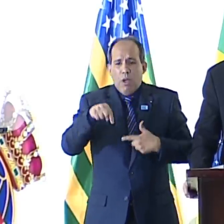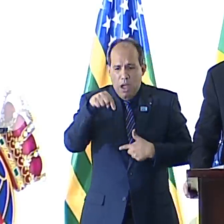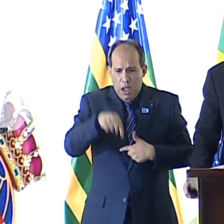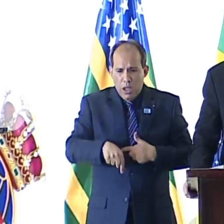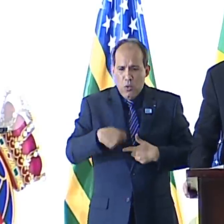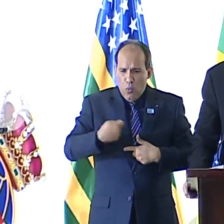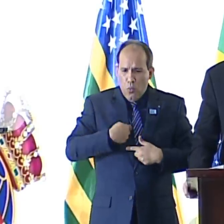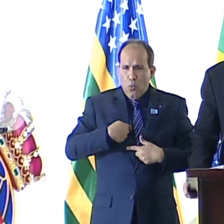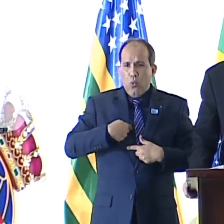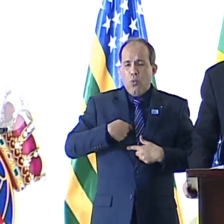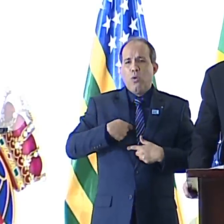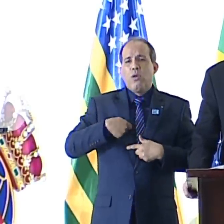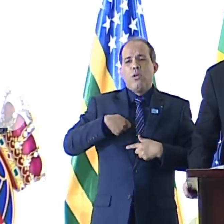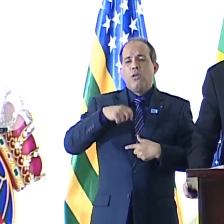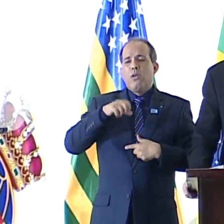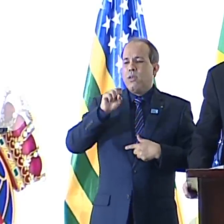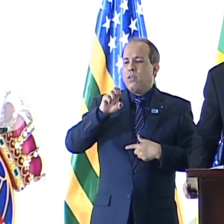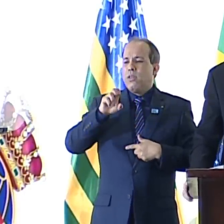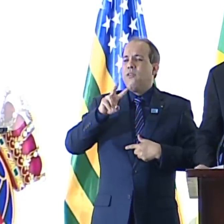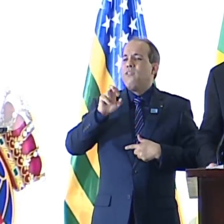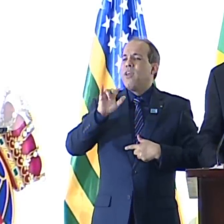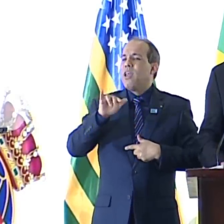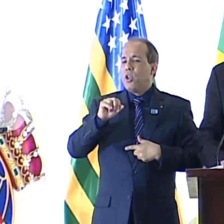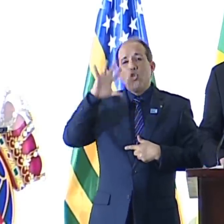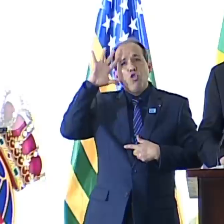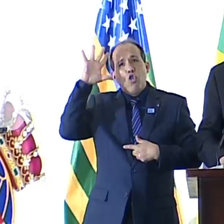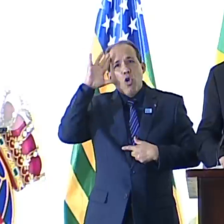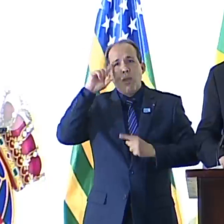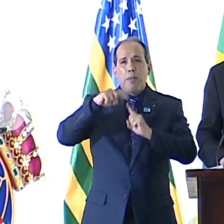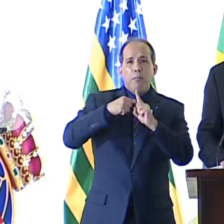severino que sonha e essa severina que reza